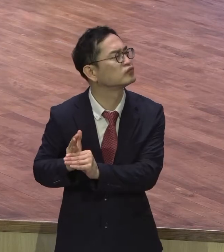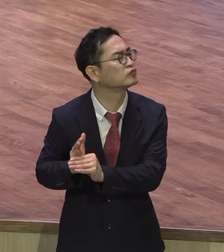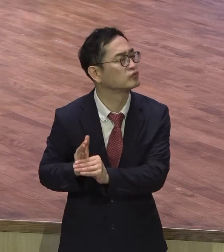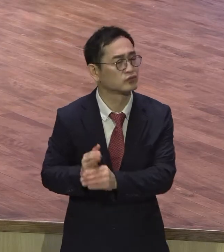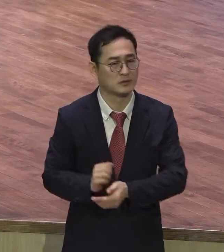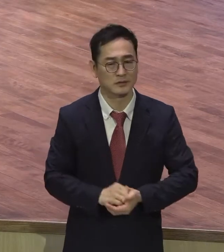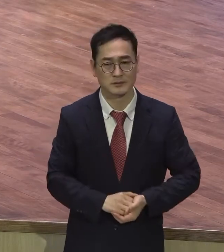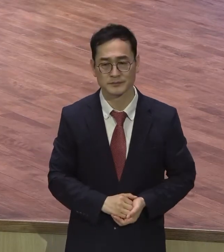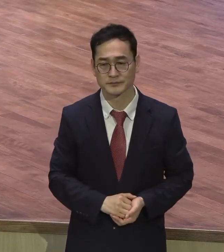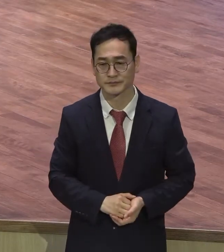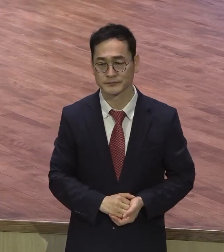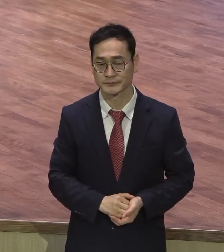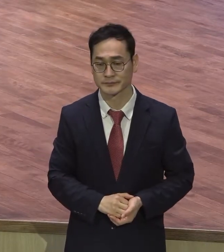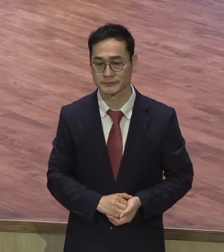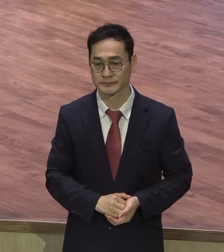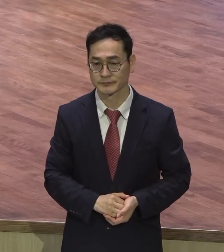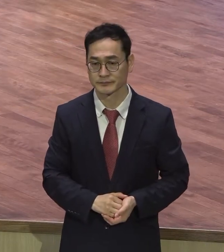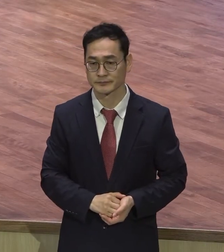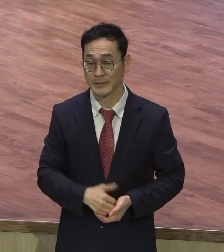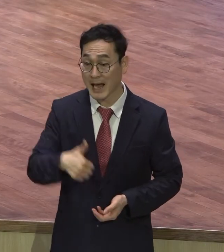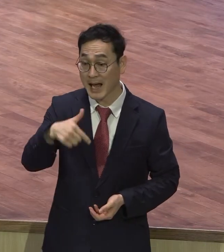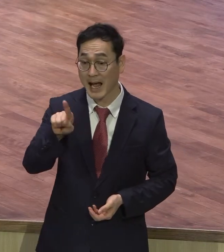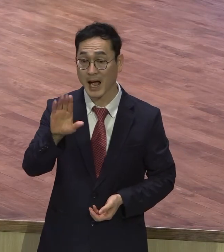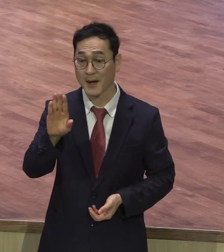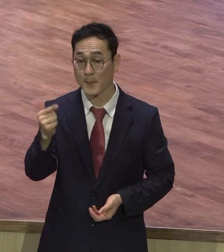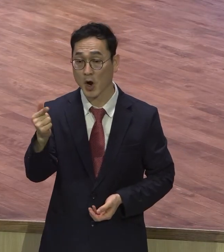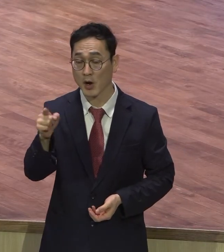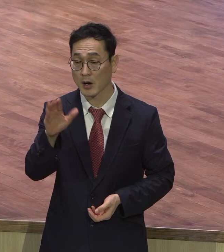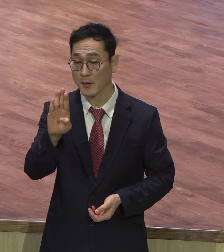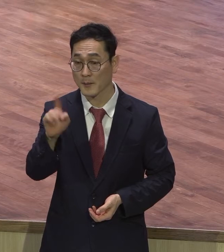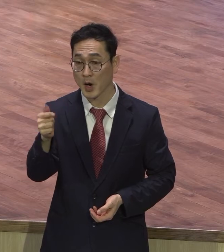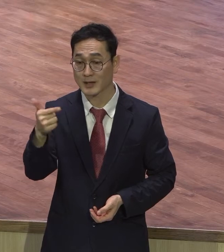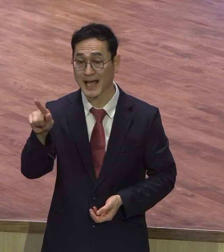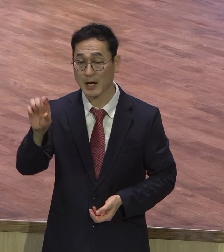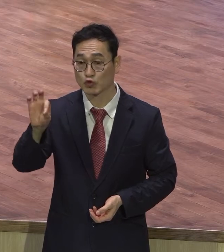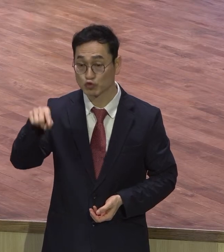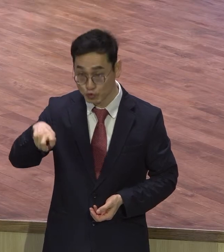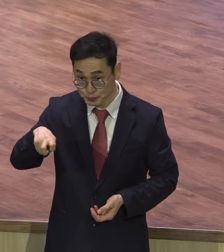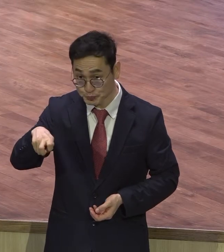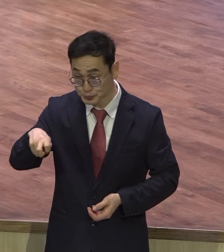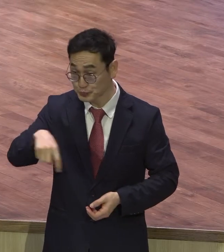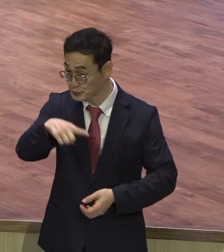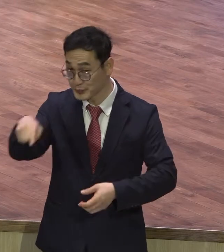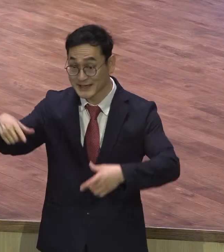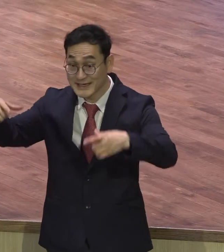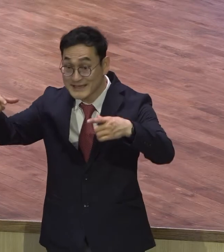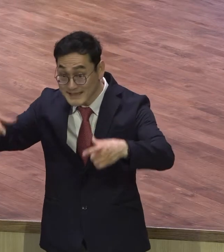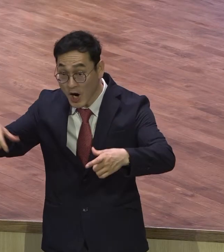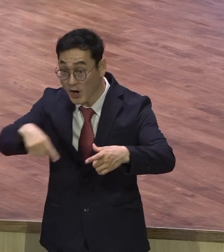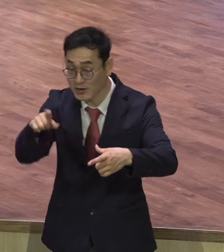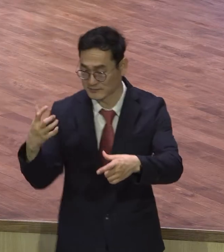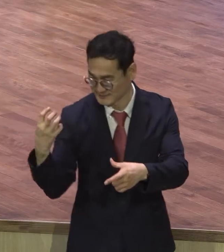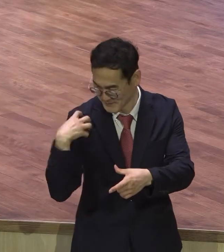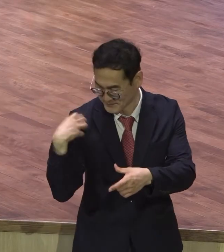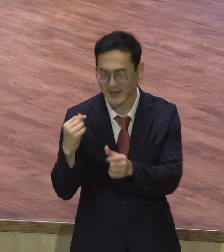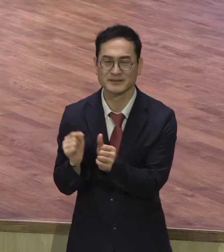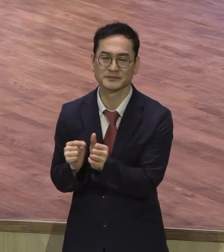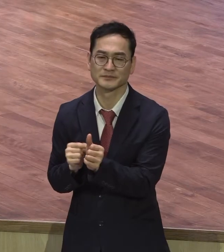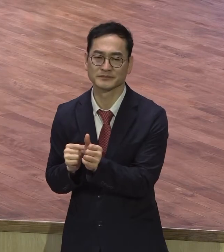예수님께서 가분함이란 동네에 들어갔을 때에 그 지역을 책임지고 있던 한 백부장이 예수님께 나와서